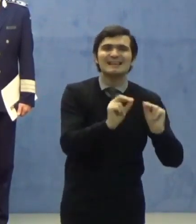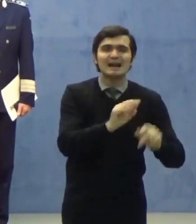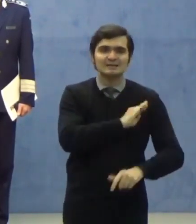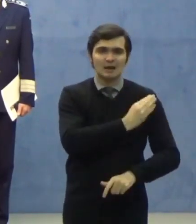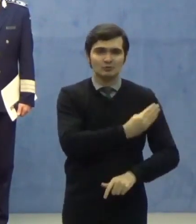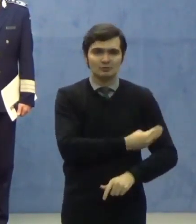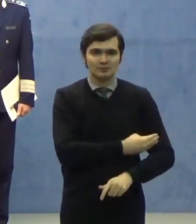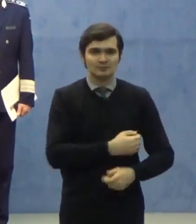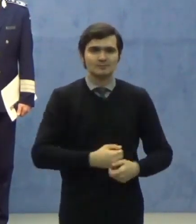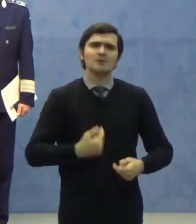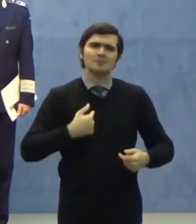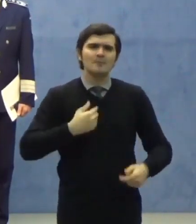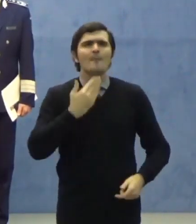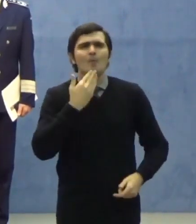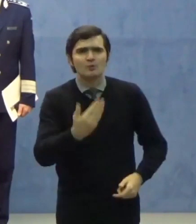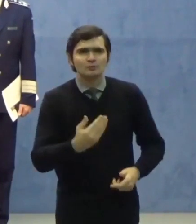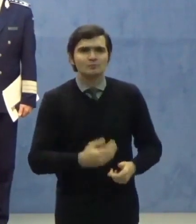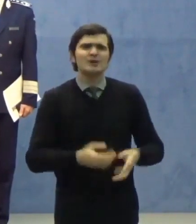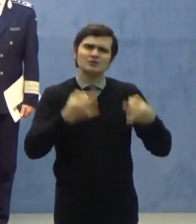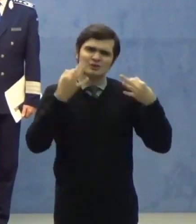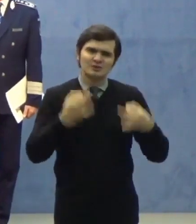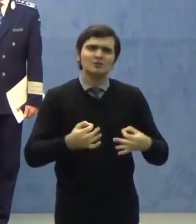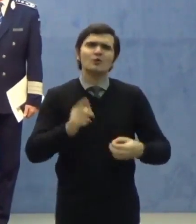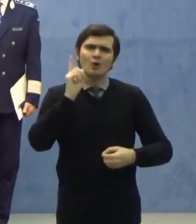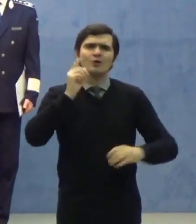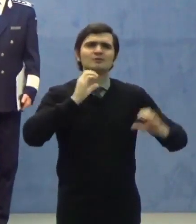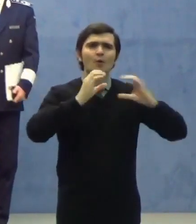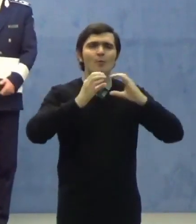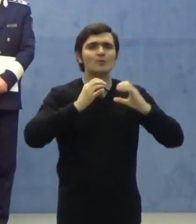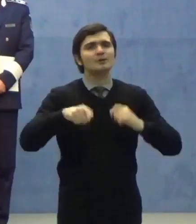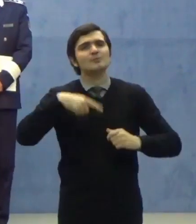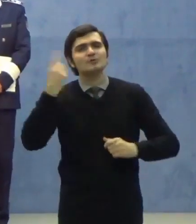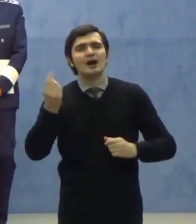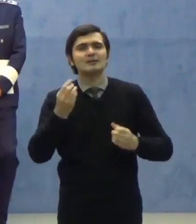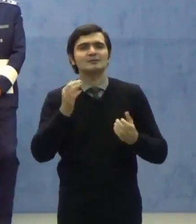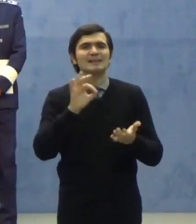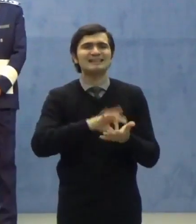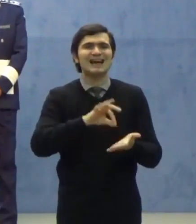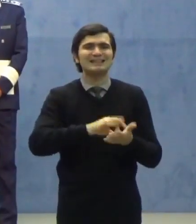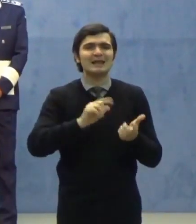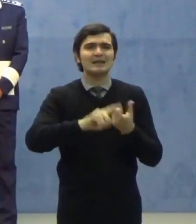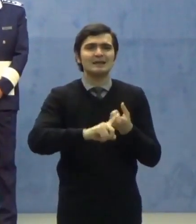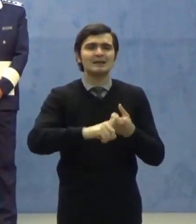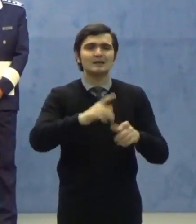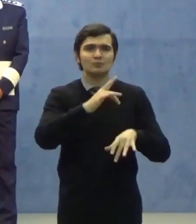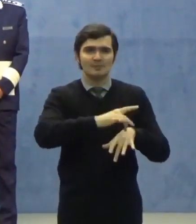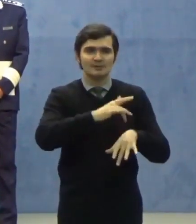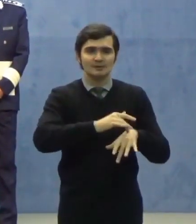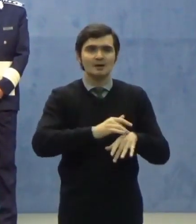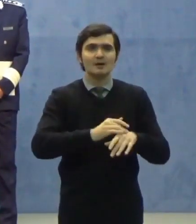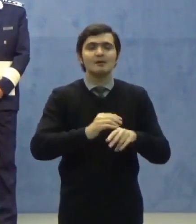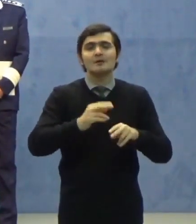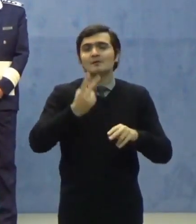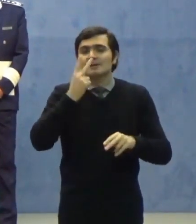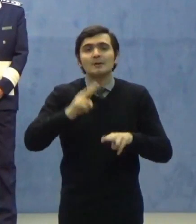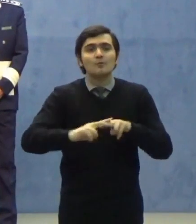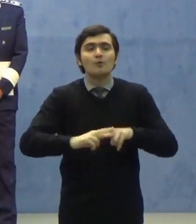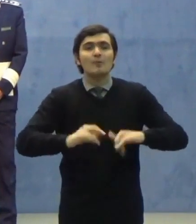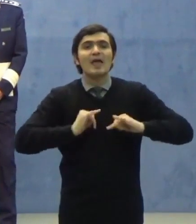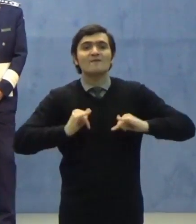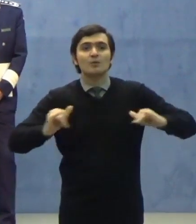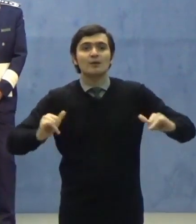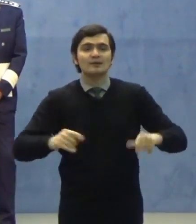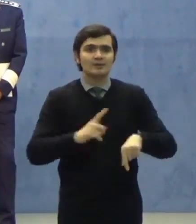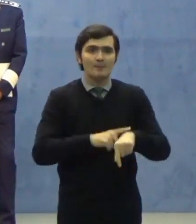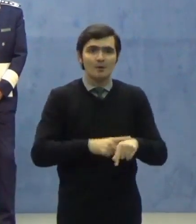Mulțumesc și cu siguranță o să vă comunicăm alte date pe linie medicală cu cât ele evoluează la acest moment